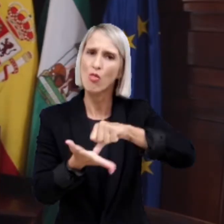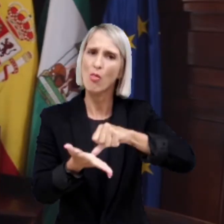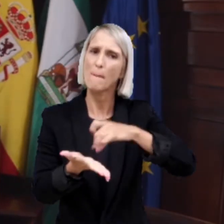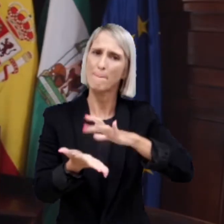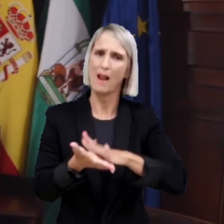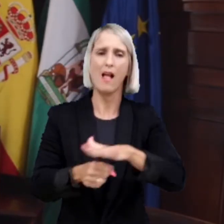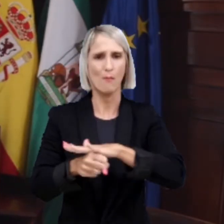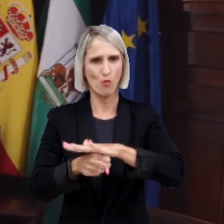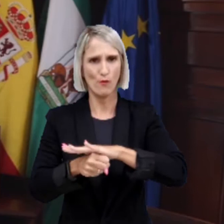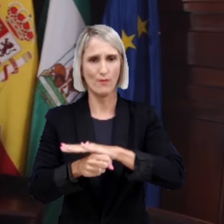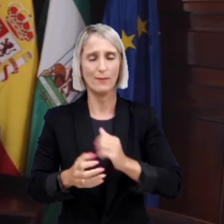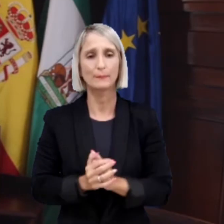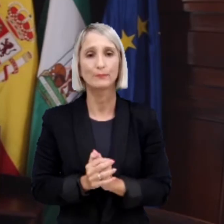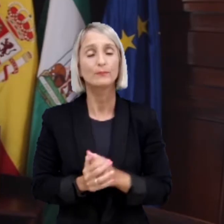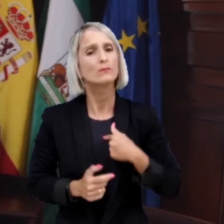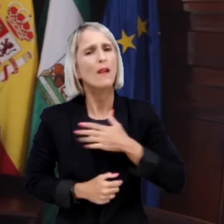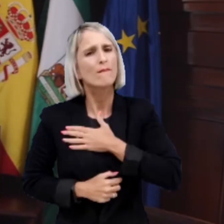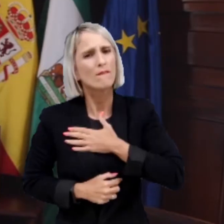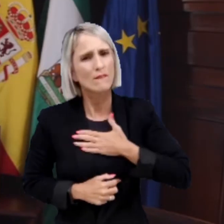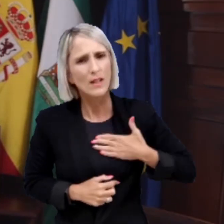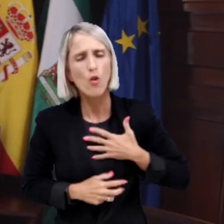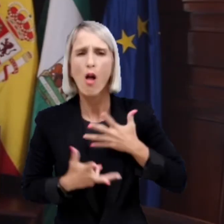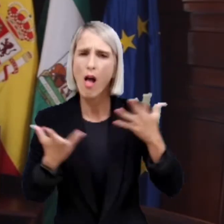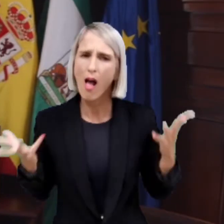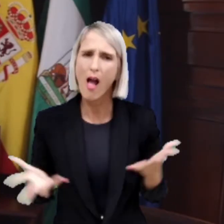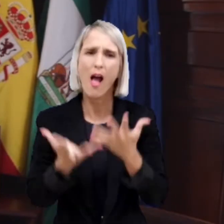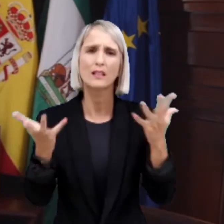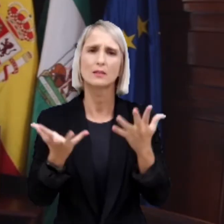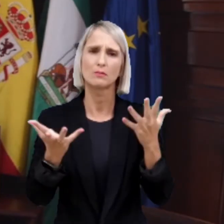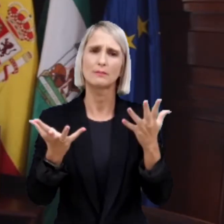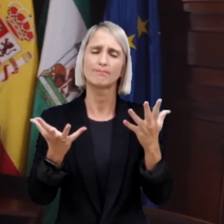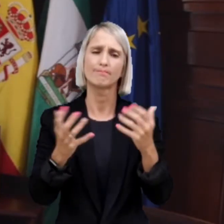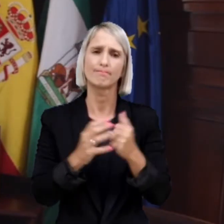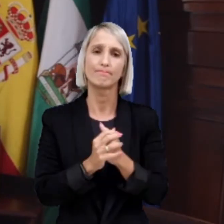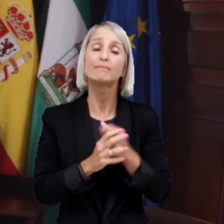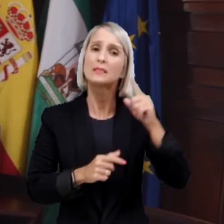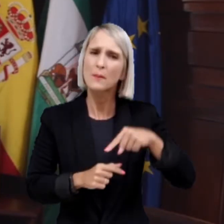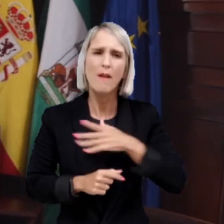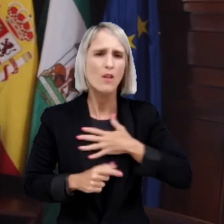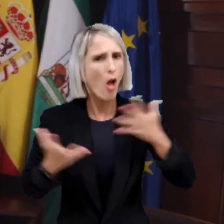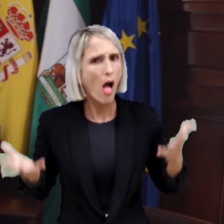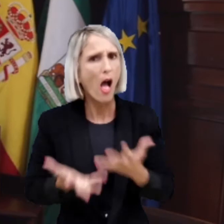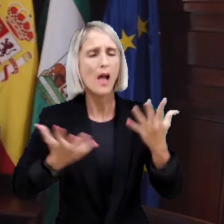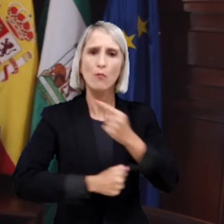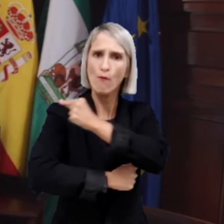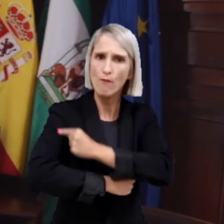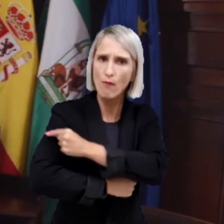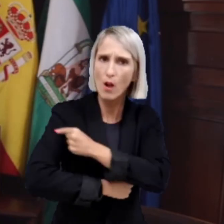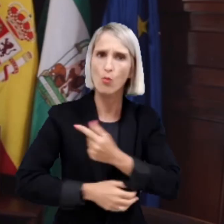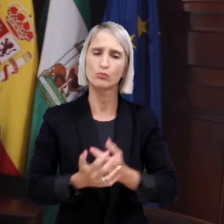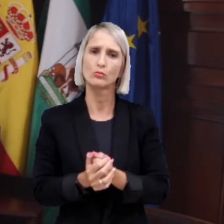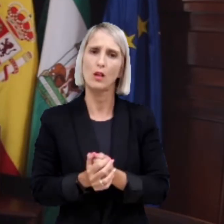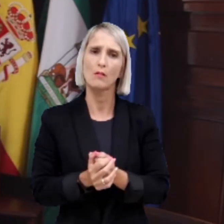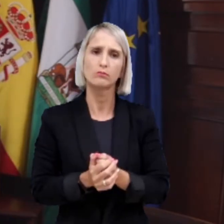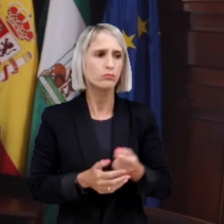al personal sanitario de nuestra ciudad y nuestra provincia. Quiero, por tanto, animar a seguir en esa dirección.